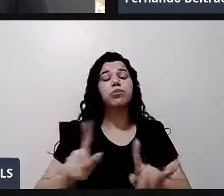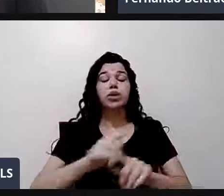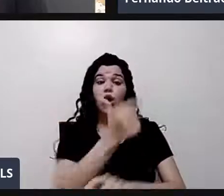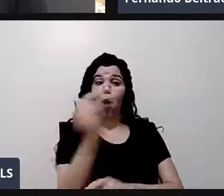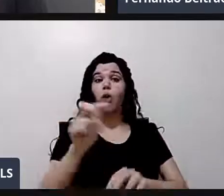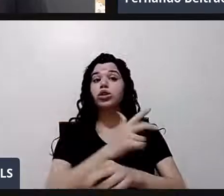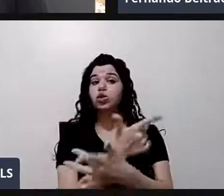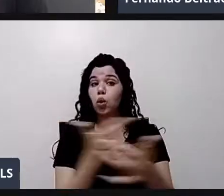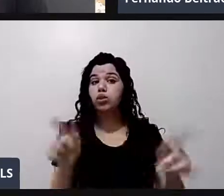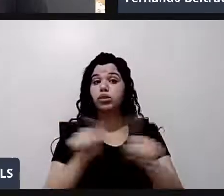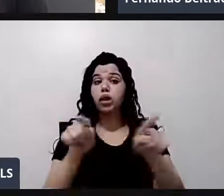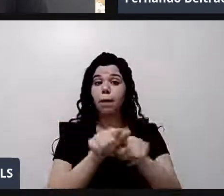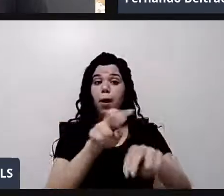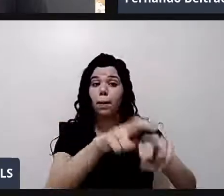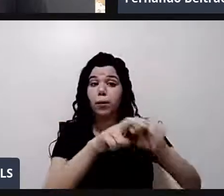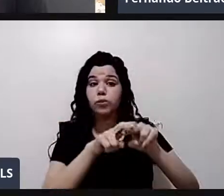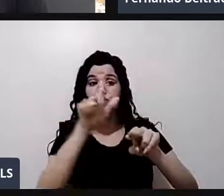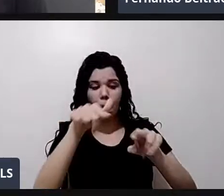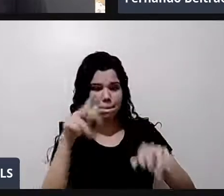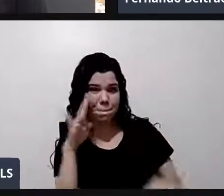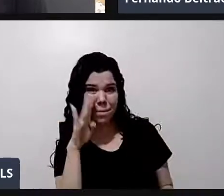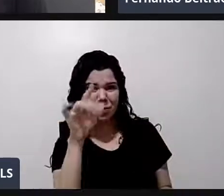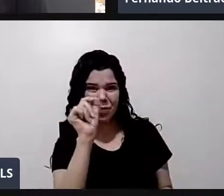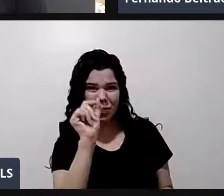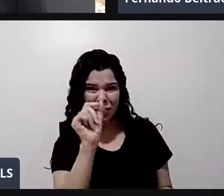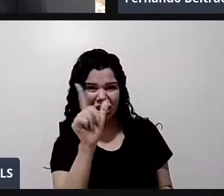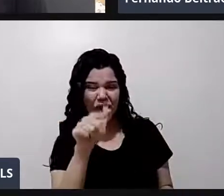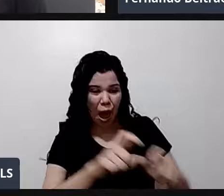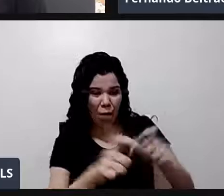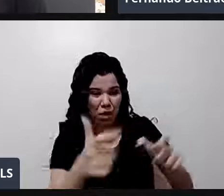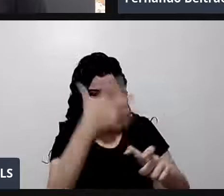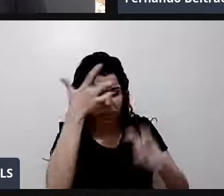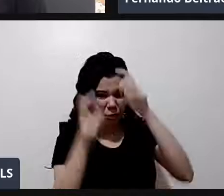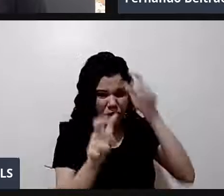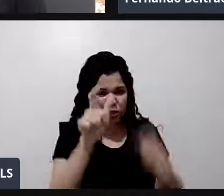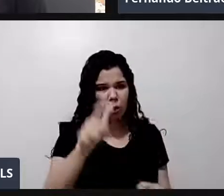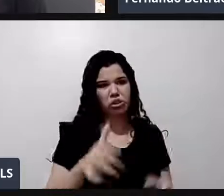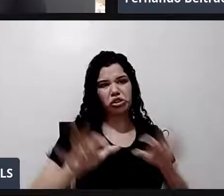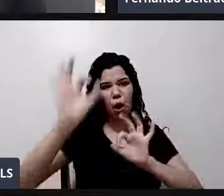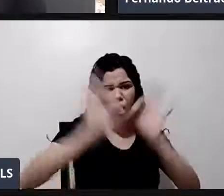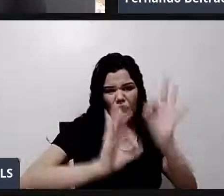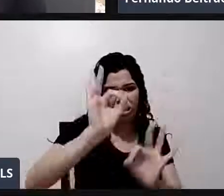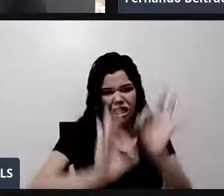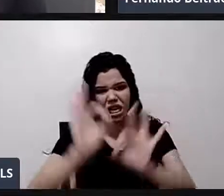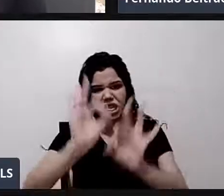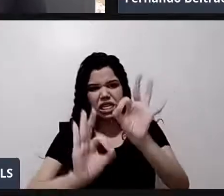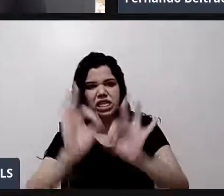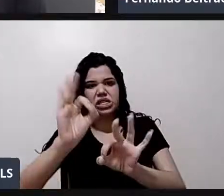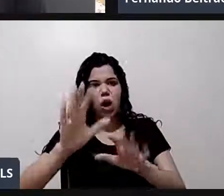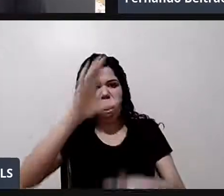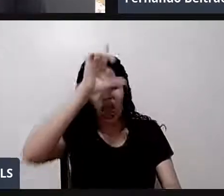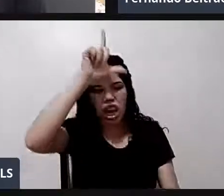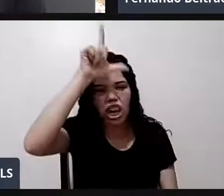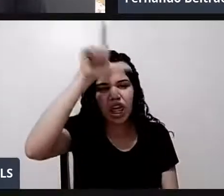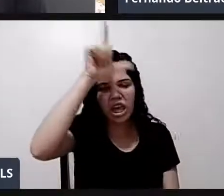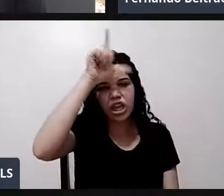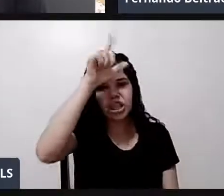O outro motivo, eu acho que ele é o principal, é a maioria dos que gerenciam universidades e a educação do país são pessoas